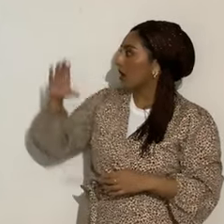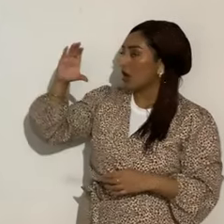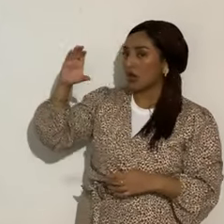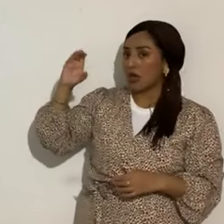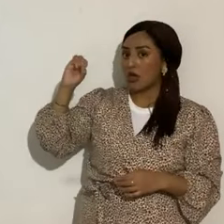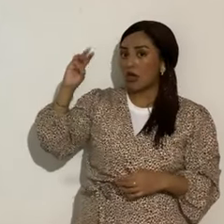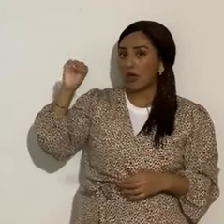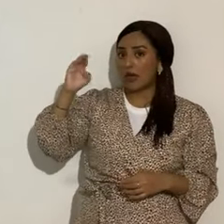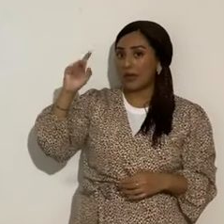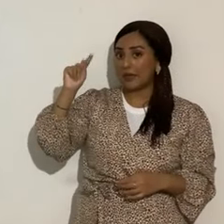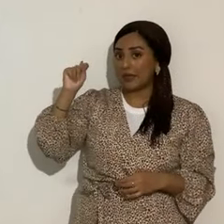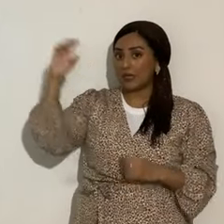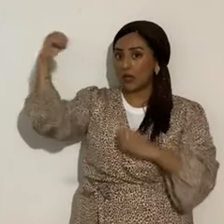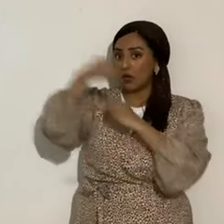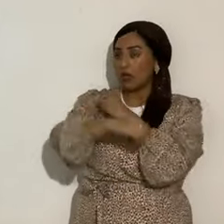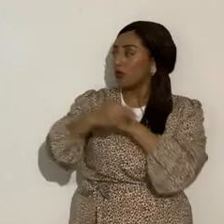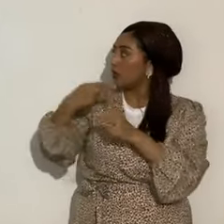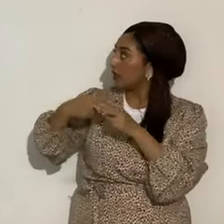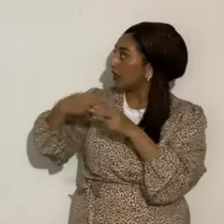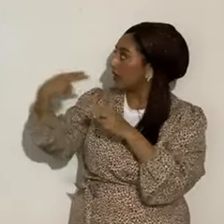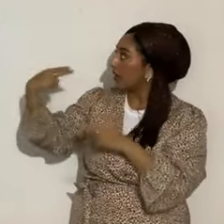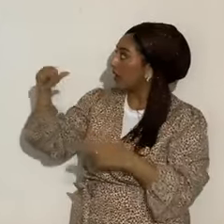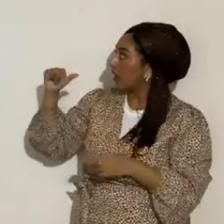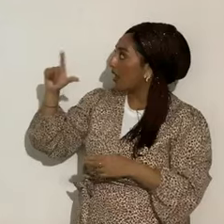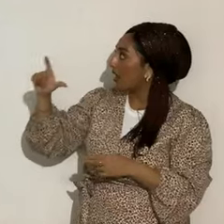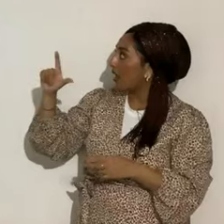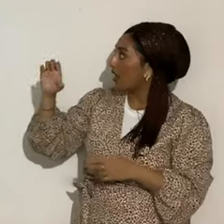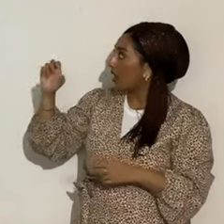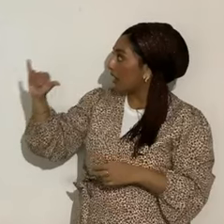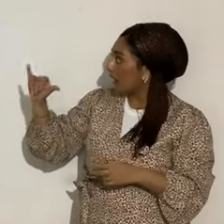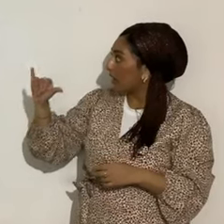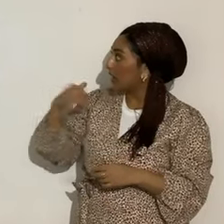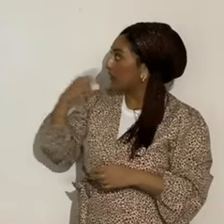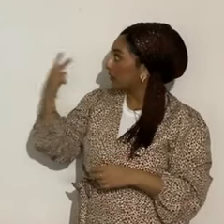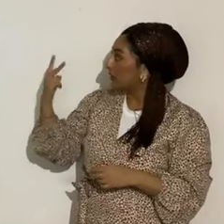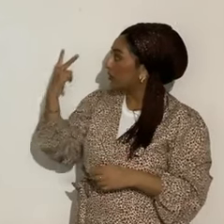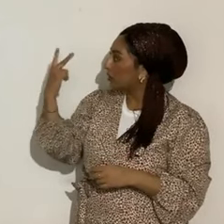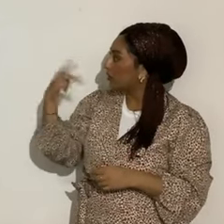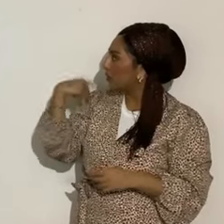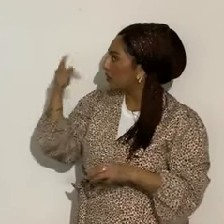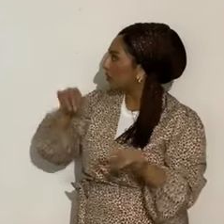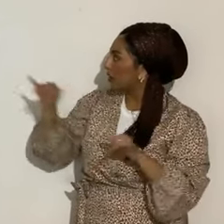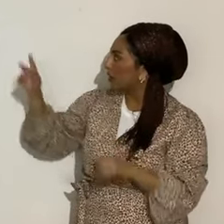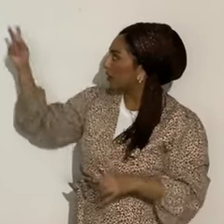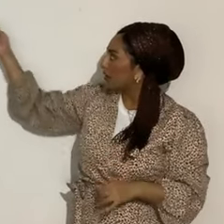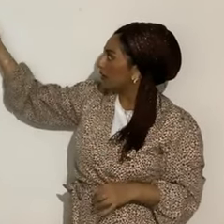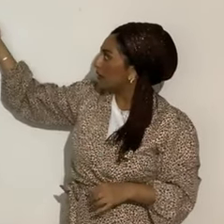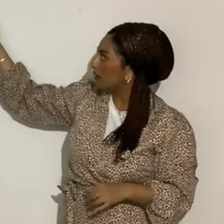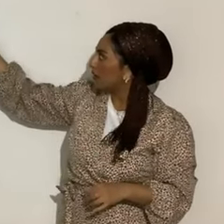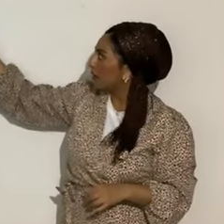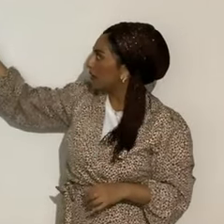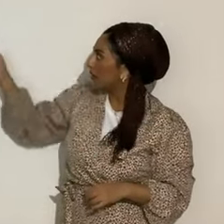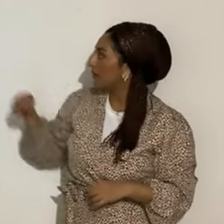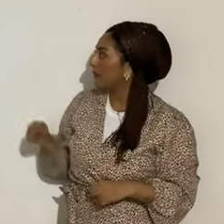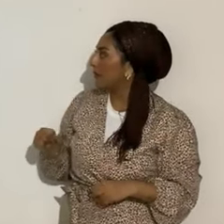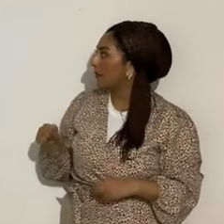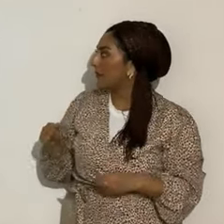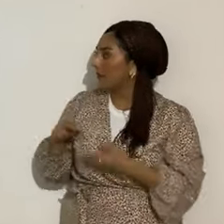Ahí vemos el cometa Halley, vemos los gemelos que representan a Esabi y a Kod.